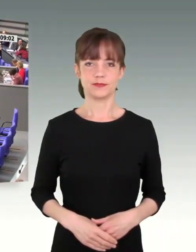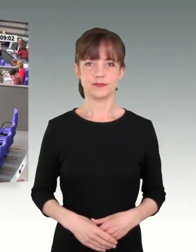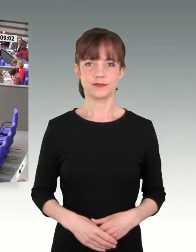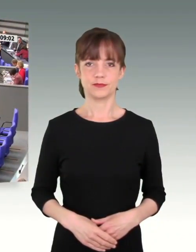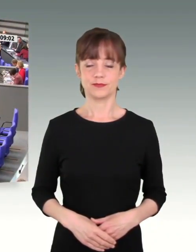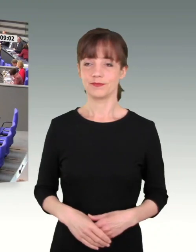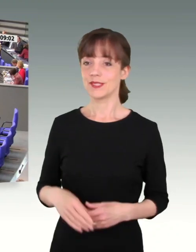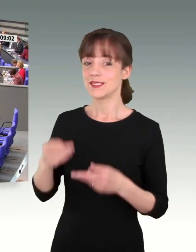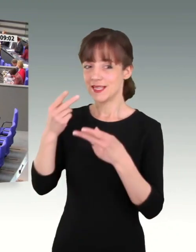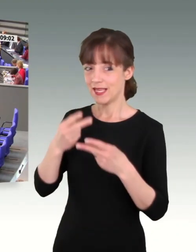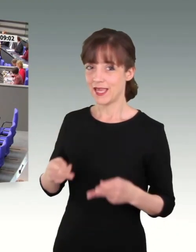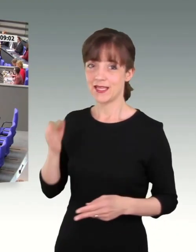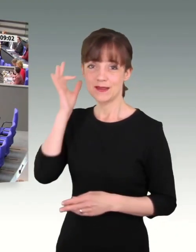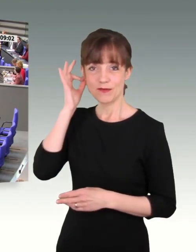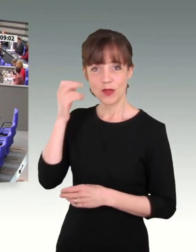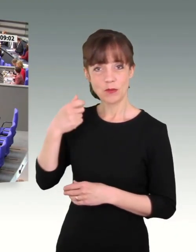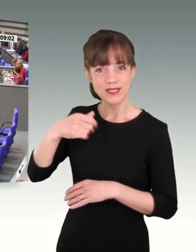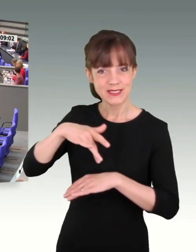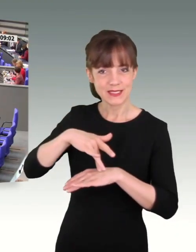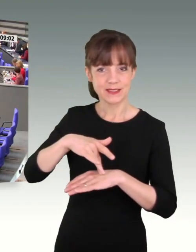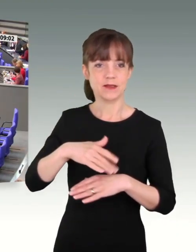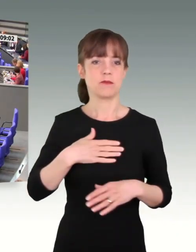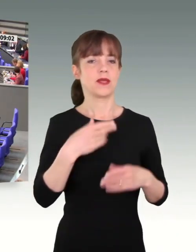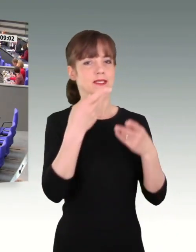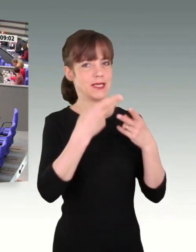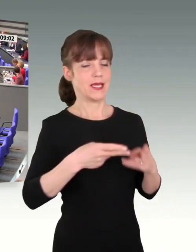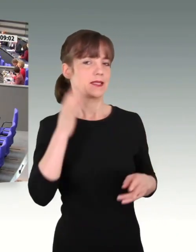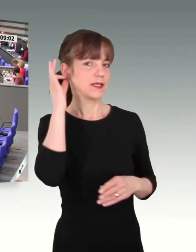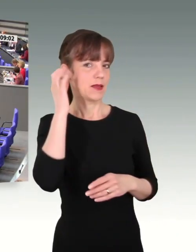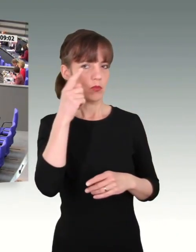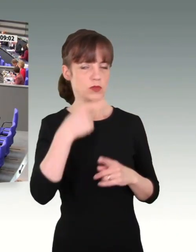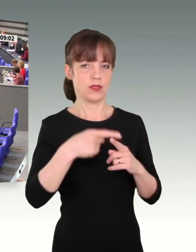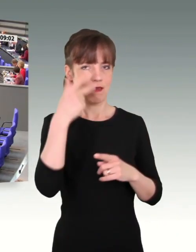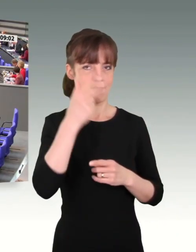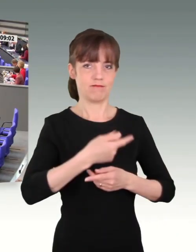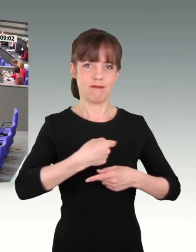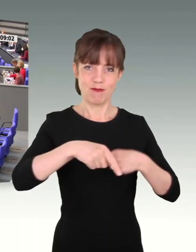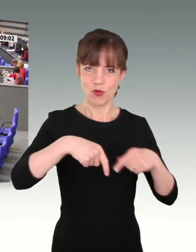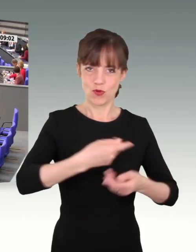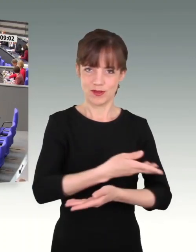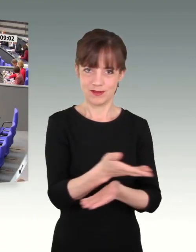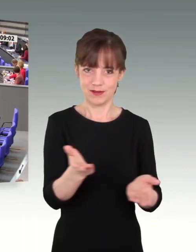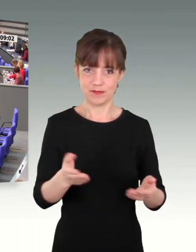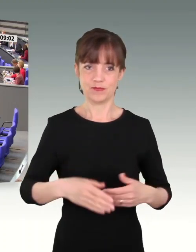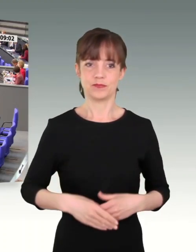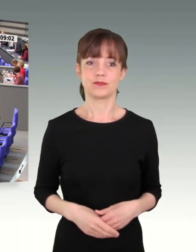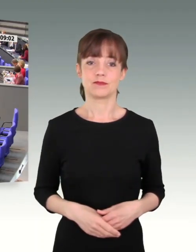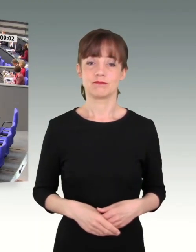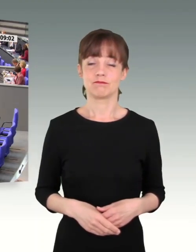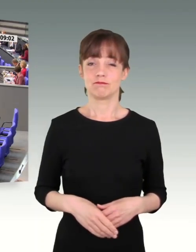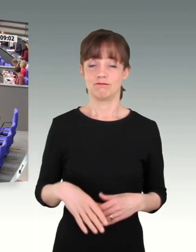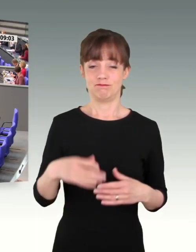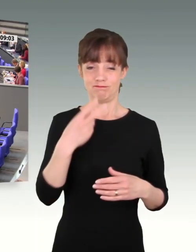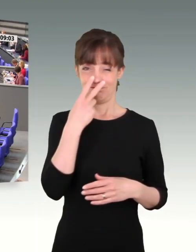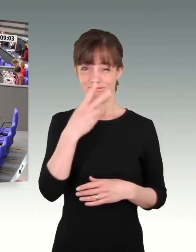Sehr geehrte Frau Präsidentin! Meine sehr geehrten Damen und Herren Abgeordnete! Der entsetzliche Krieg in der